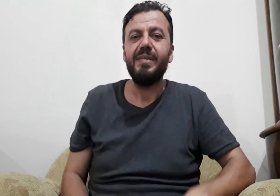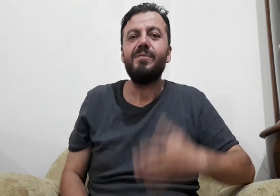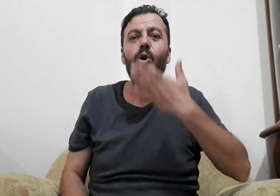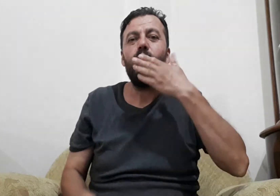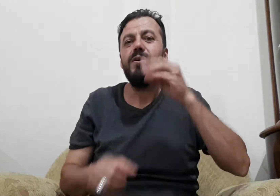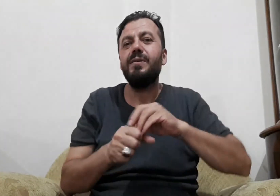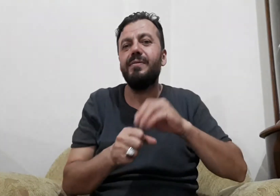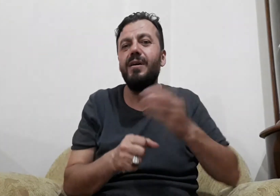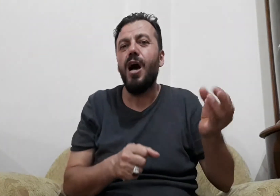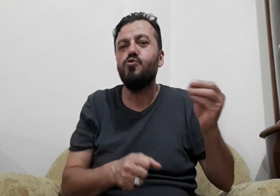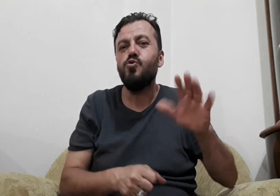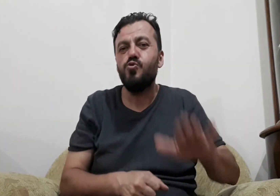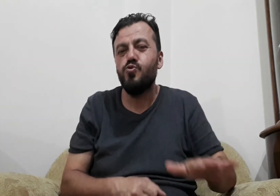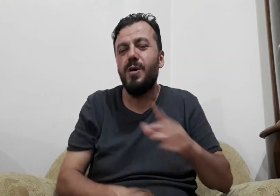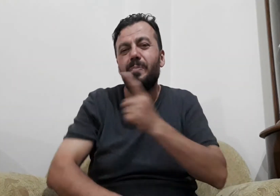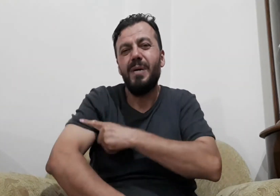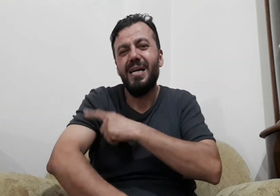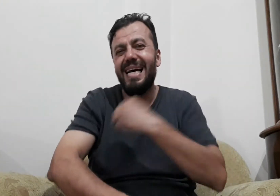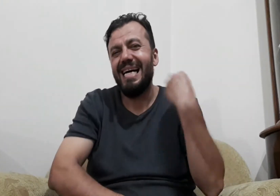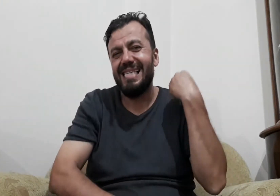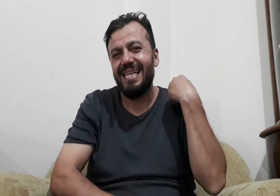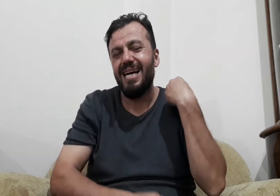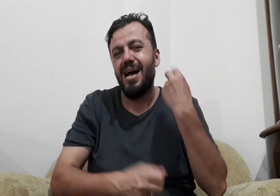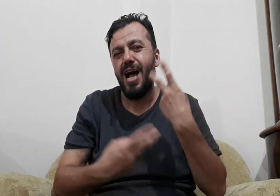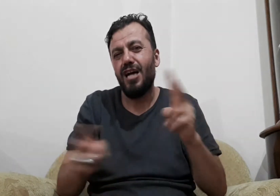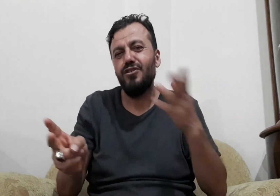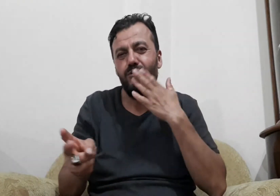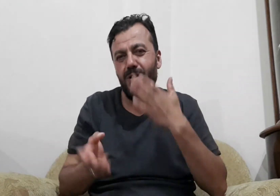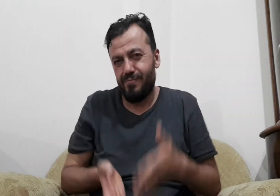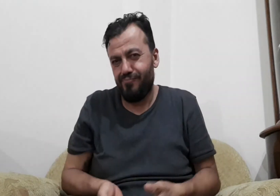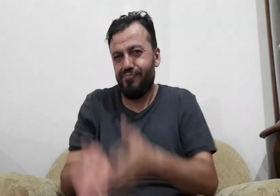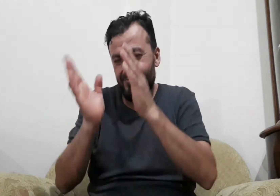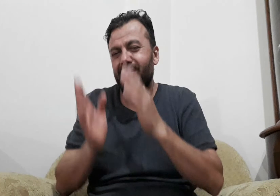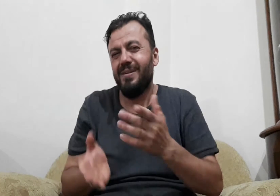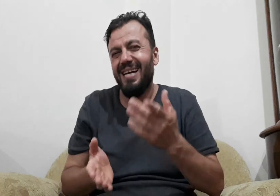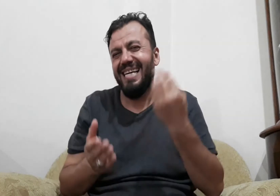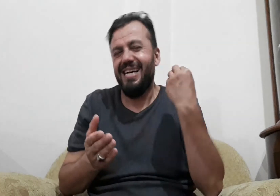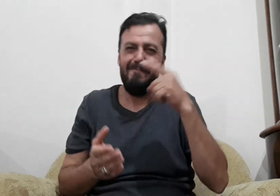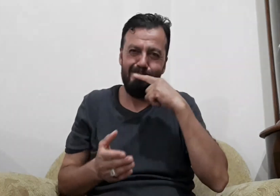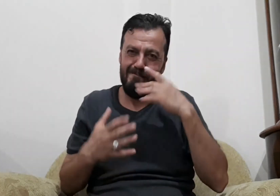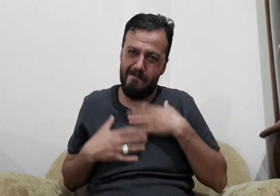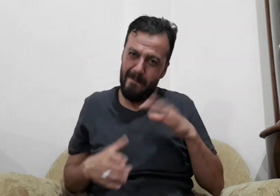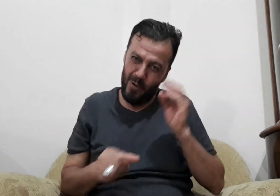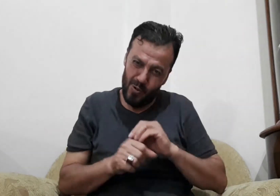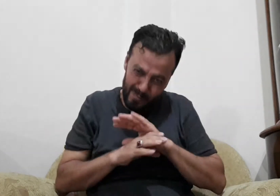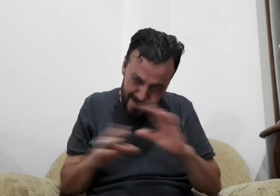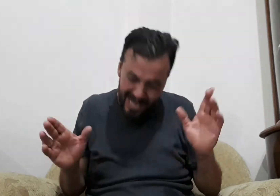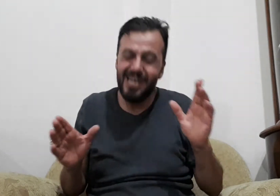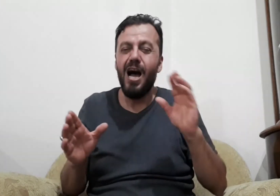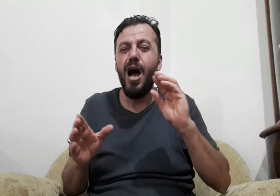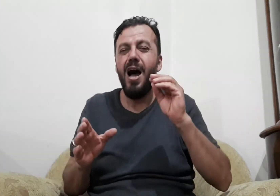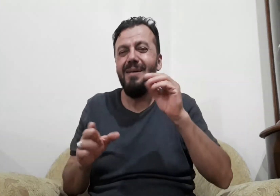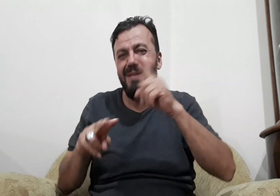selamün aleyküm şimdi okulla ilgili bir hikaye anlatıyoruz zaten okullar yeni başladı